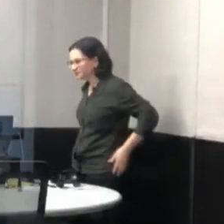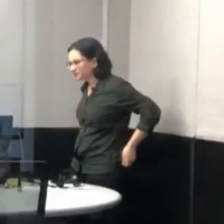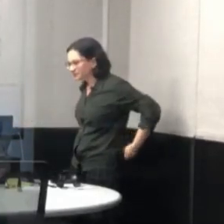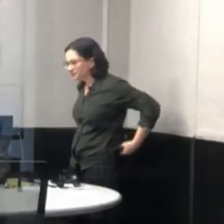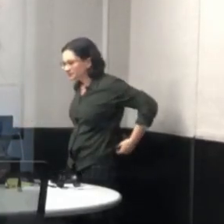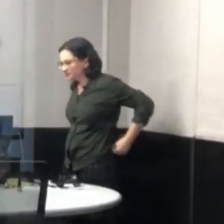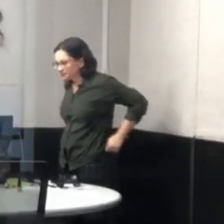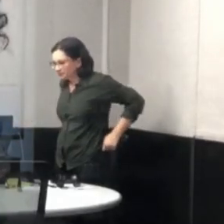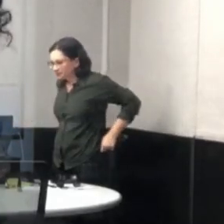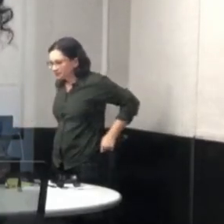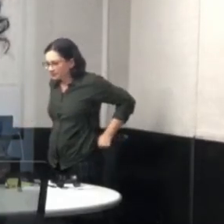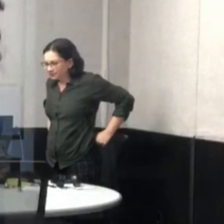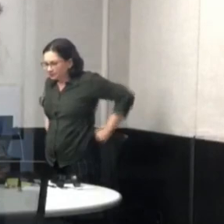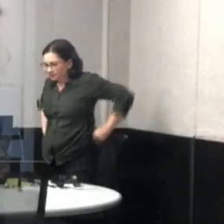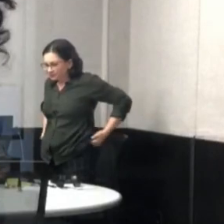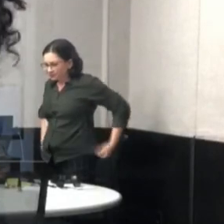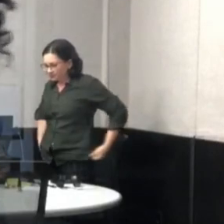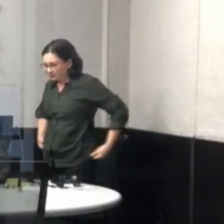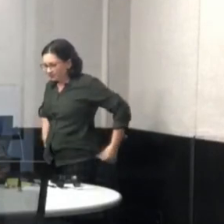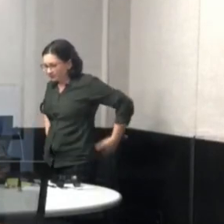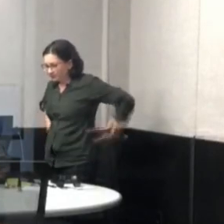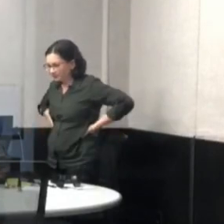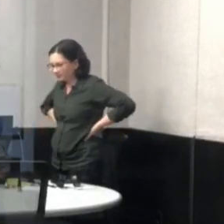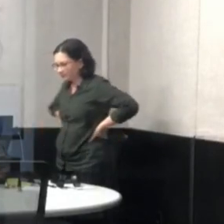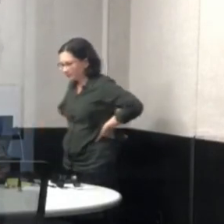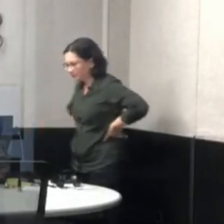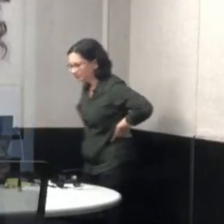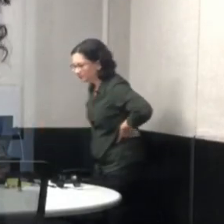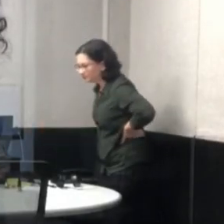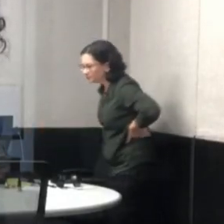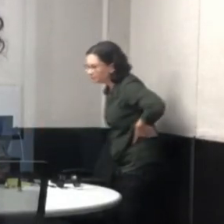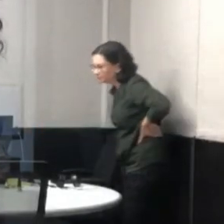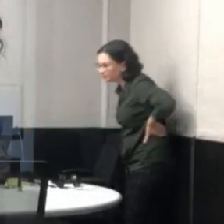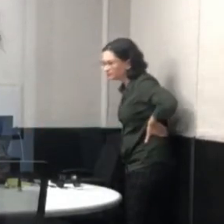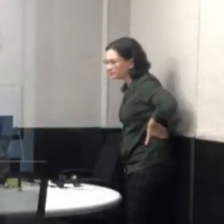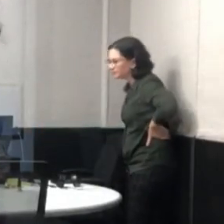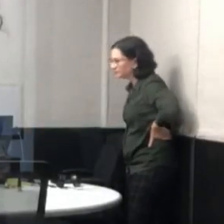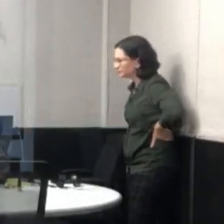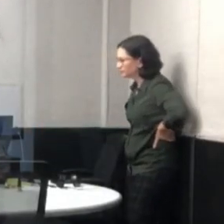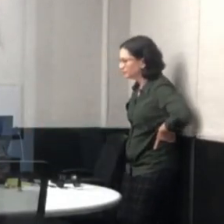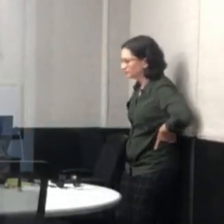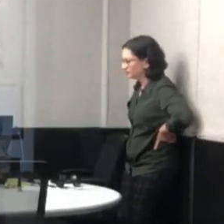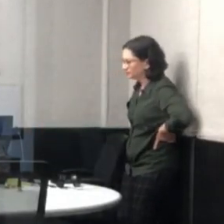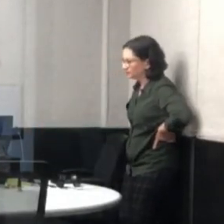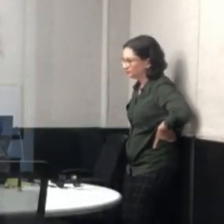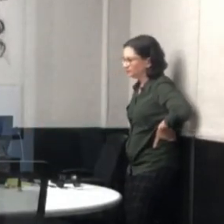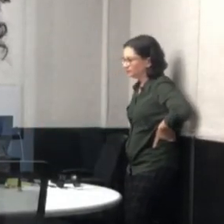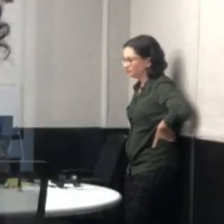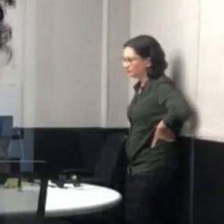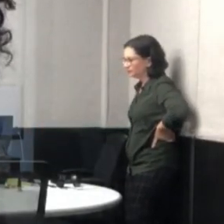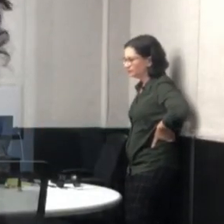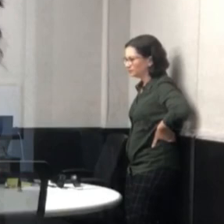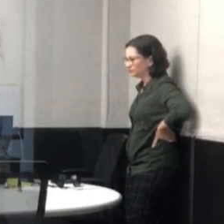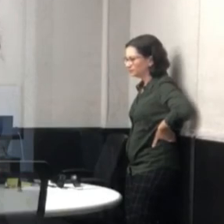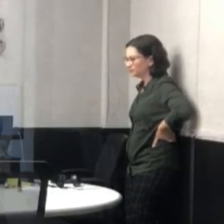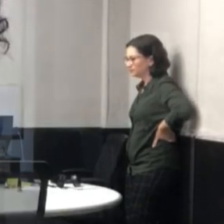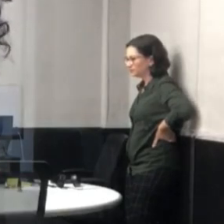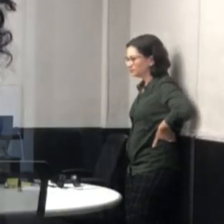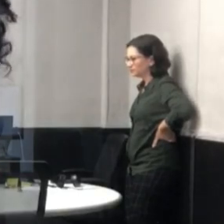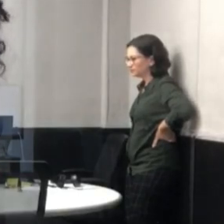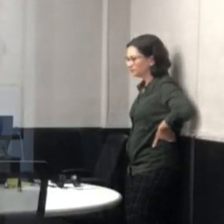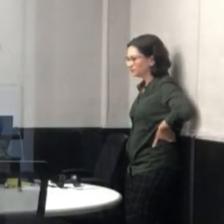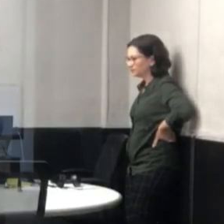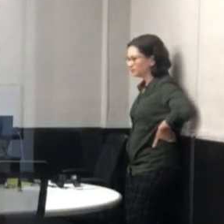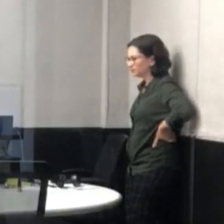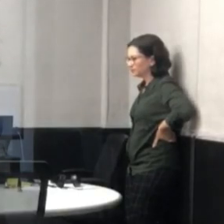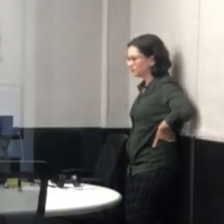receber o sinal. E assim como Samsung, Xiaomi e outros modelos, também precisa verificar a